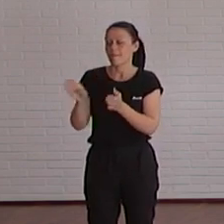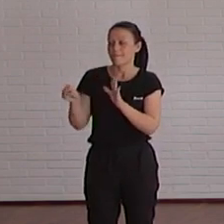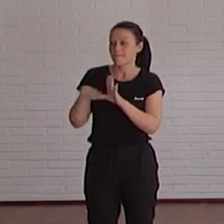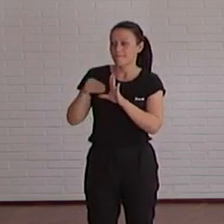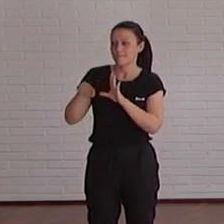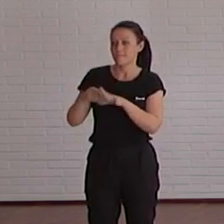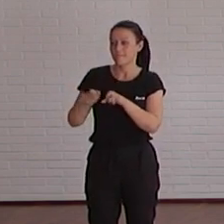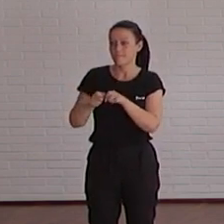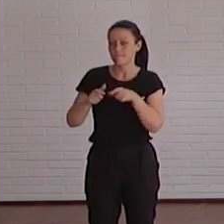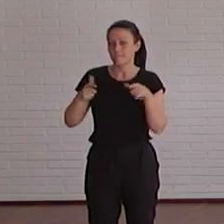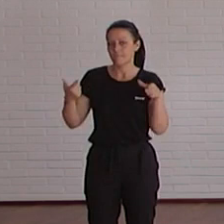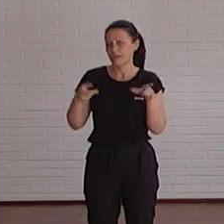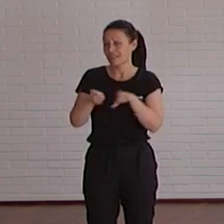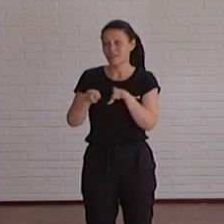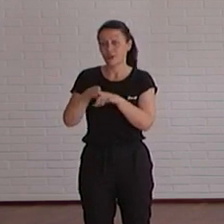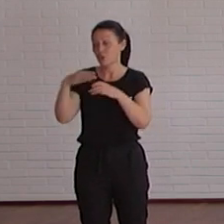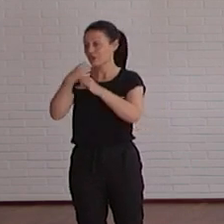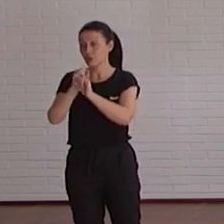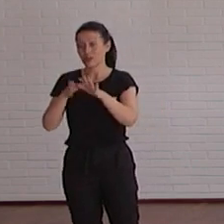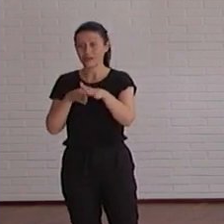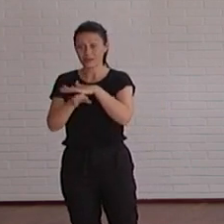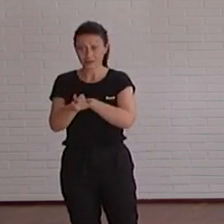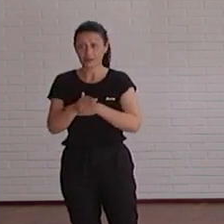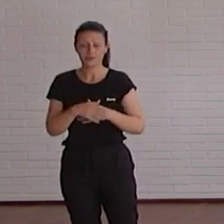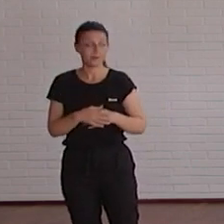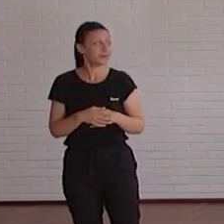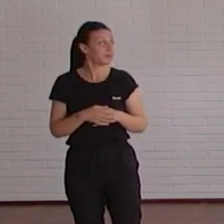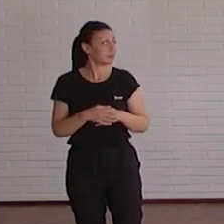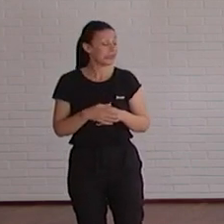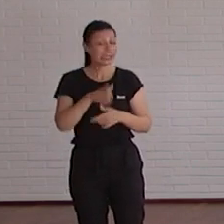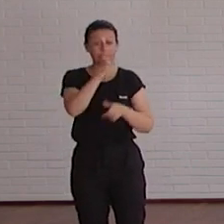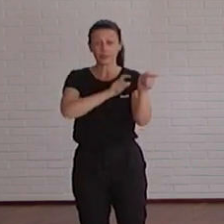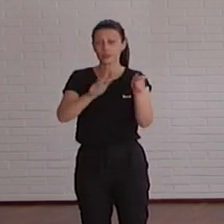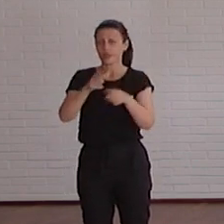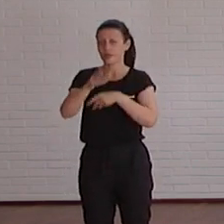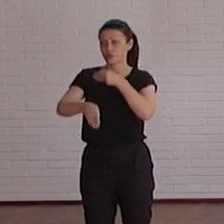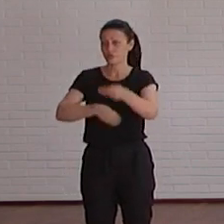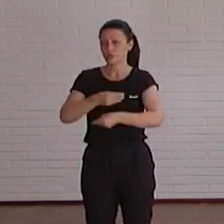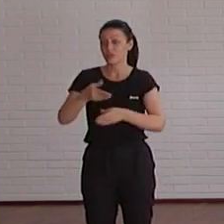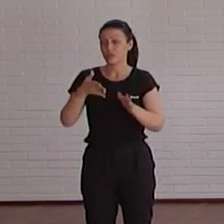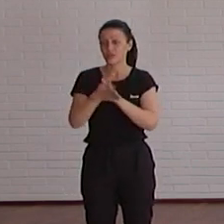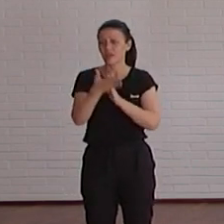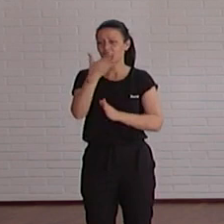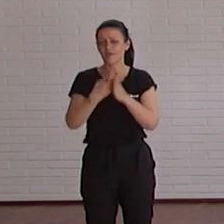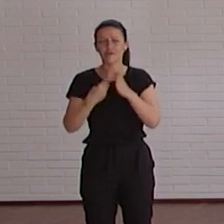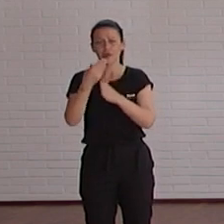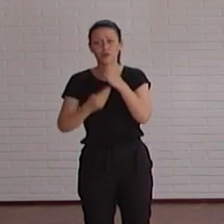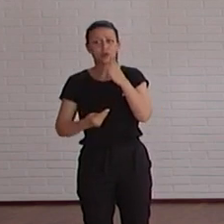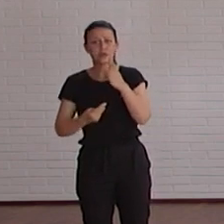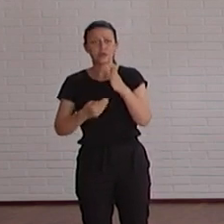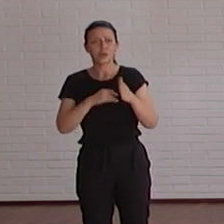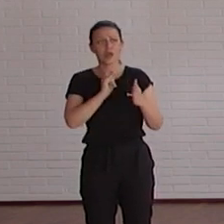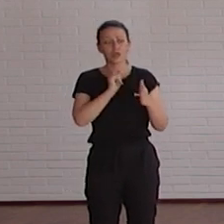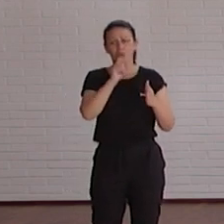las mismas pruebas que realizan el observatorio de accesibilidad las personas que lo utilizaban decían que tenían diez errores y por ejemplo al día